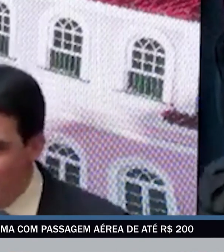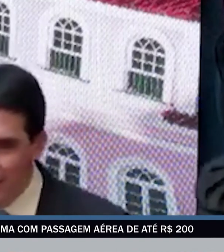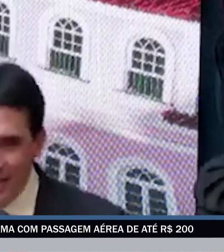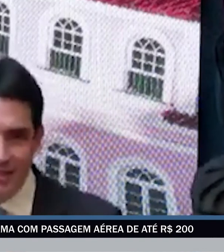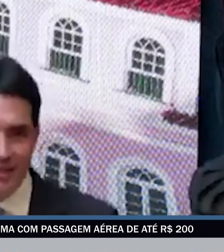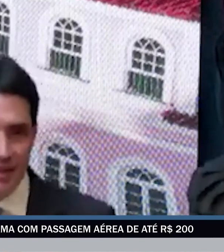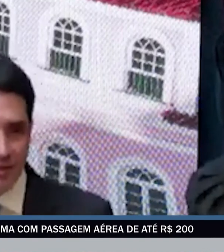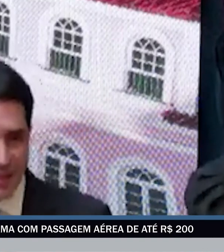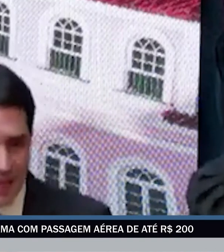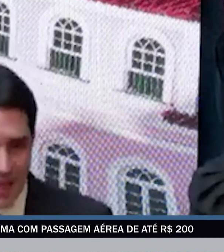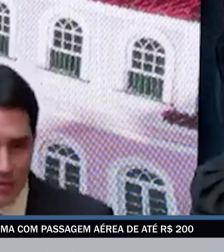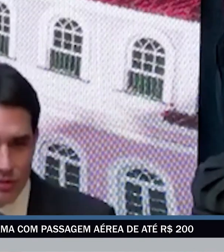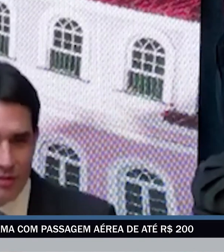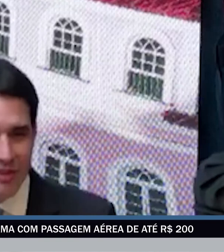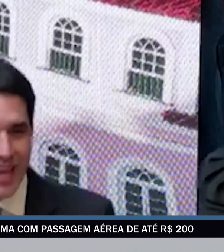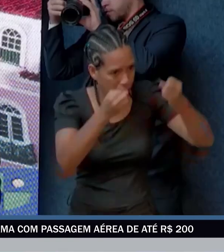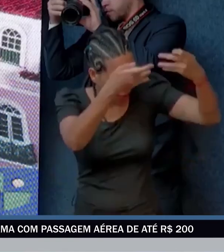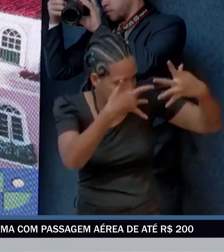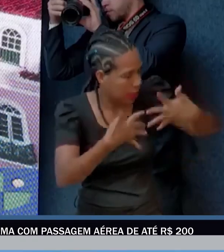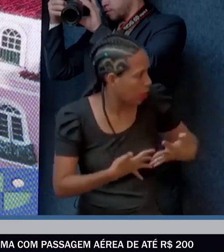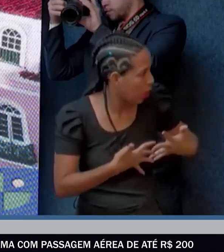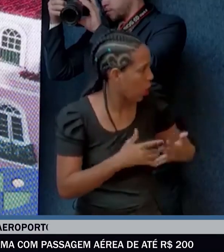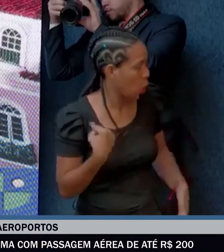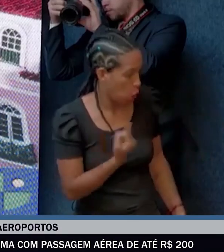vai fomentar o setor de aviação no país.